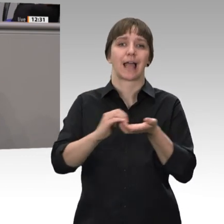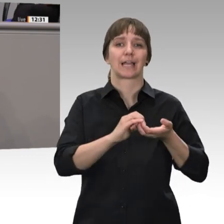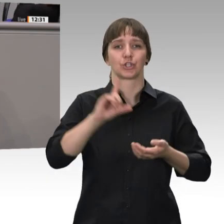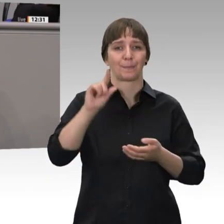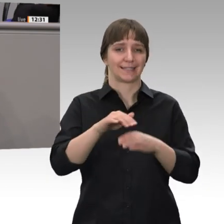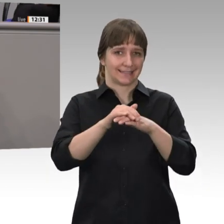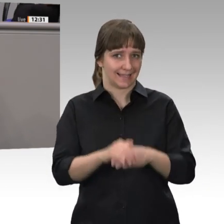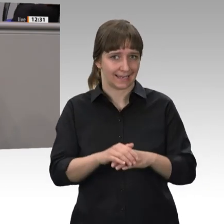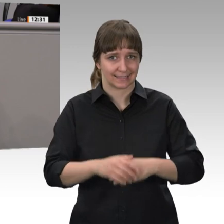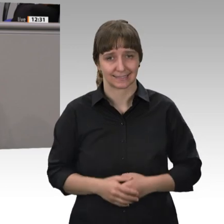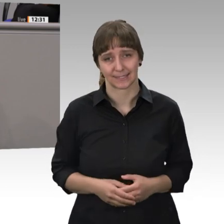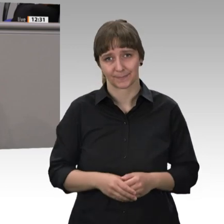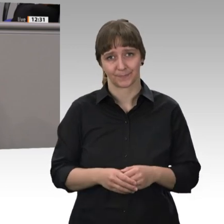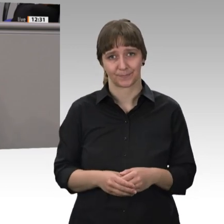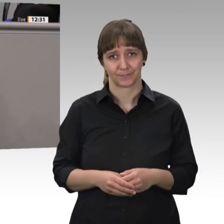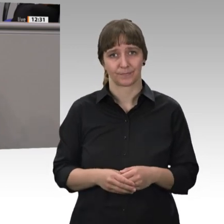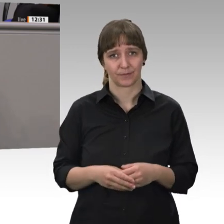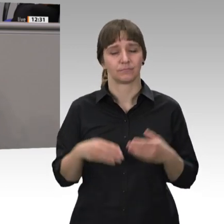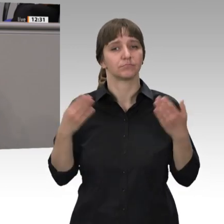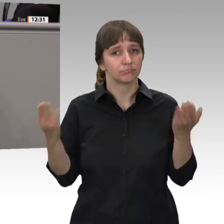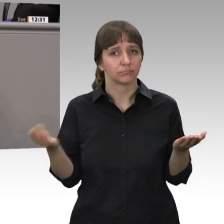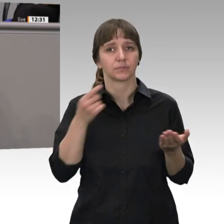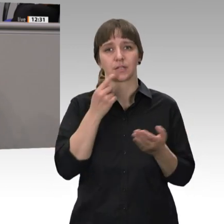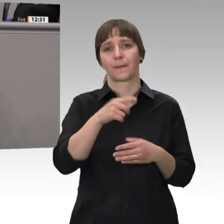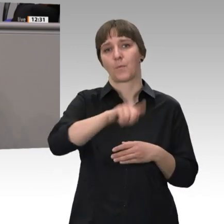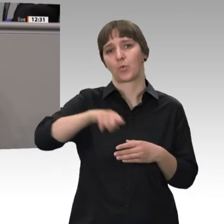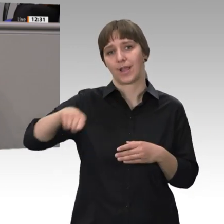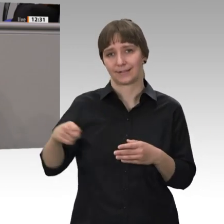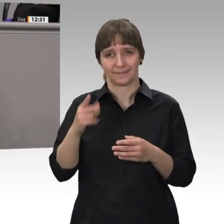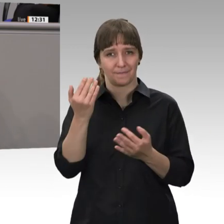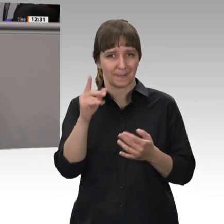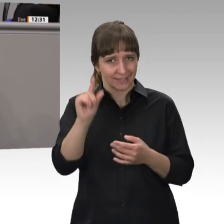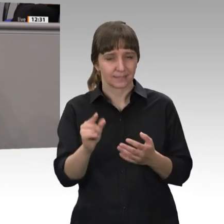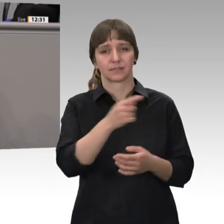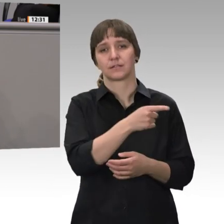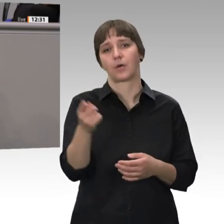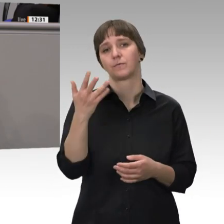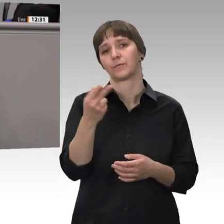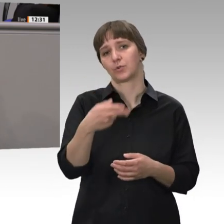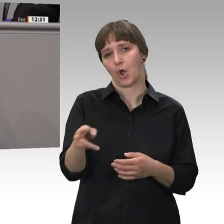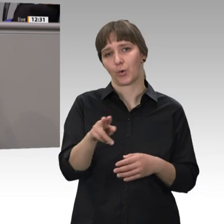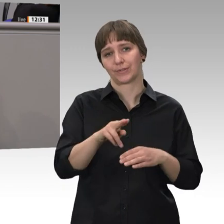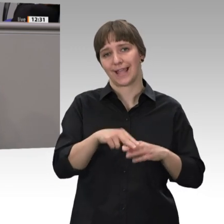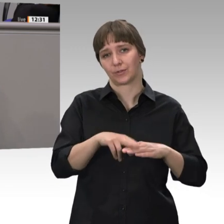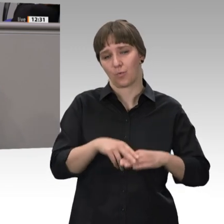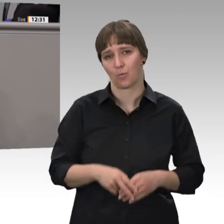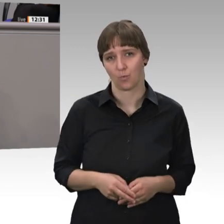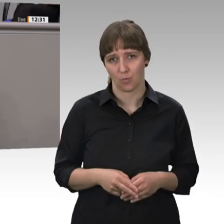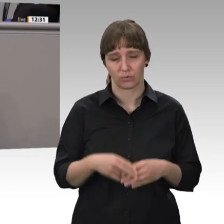Wirkstoff dabei besteht in einer monatlichen Mindestrente in Höhe von 1 050 Euro netto. Diese Alterssicherung soll jedermann